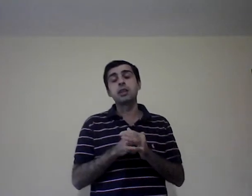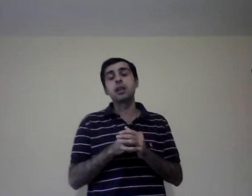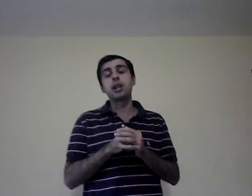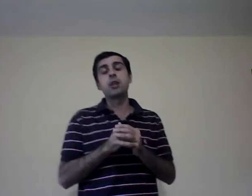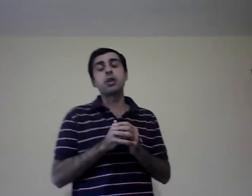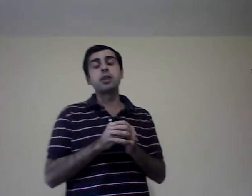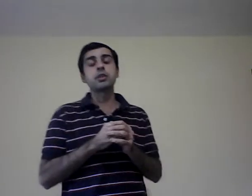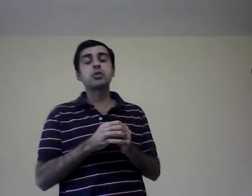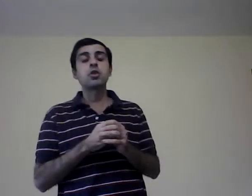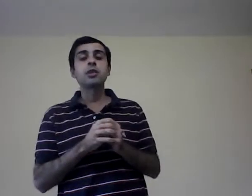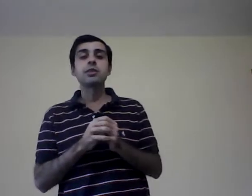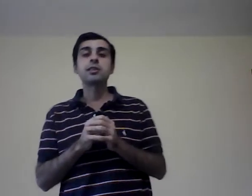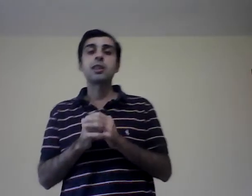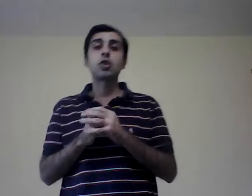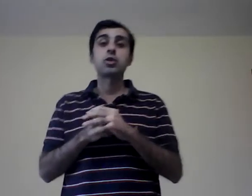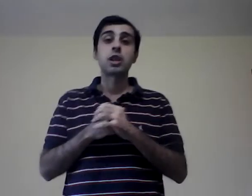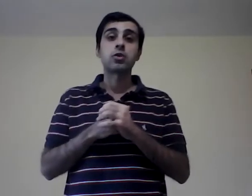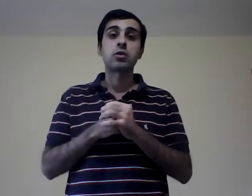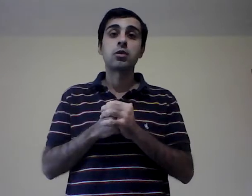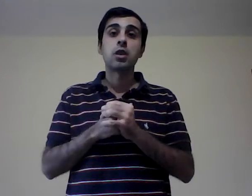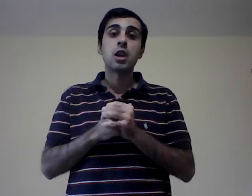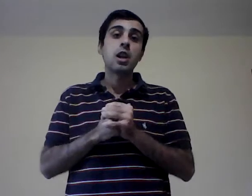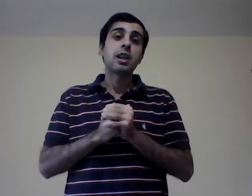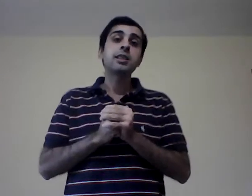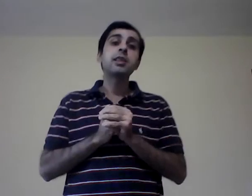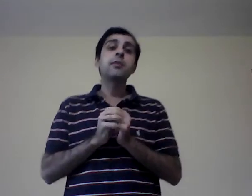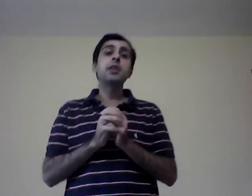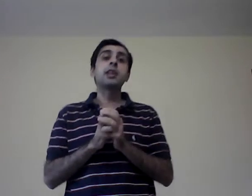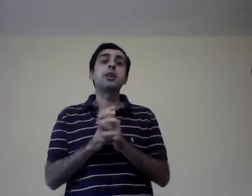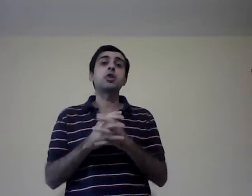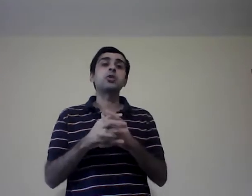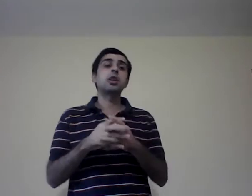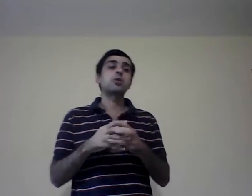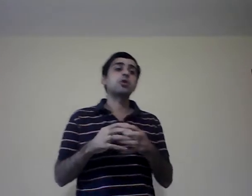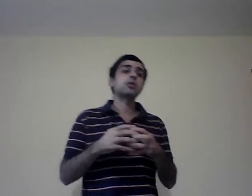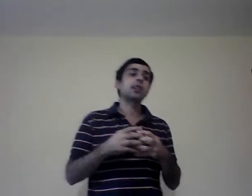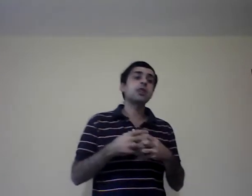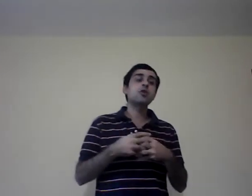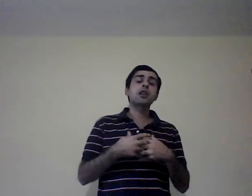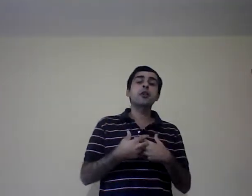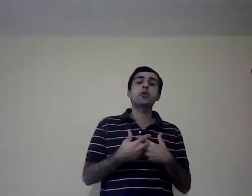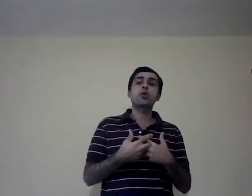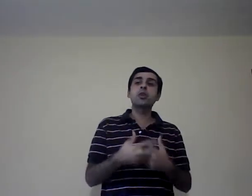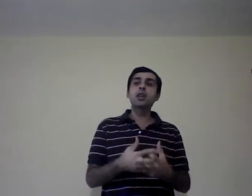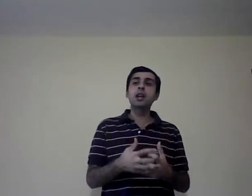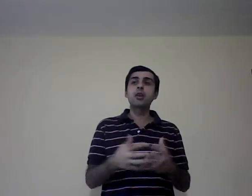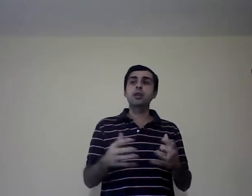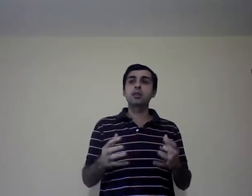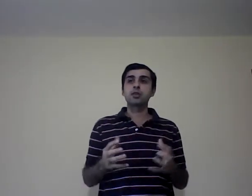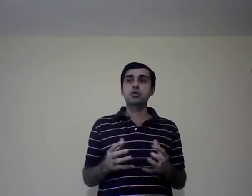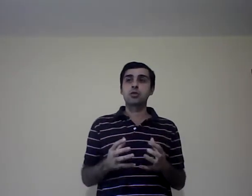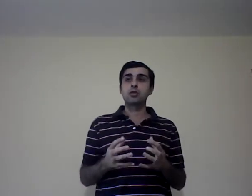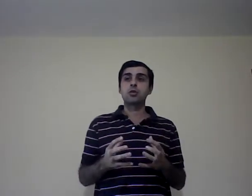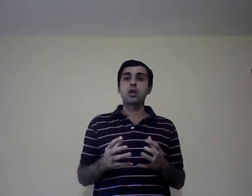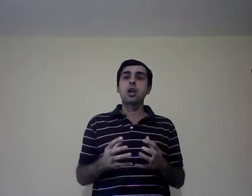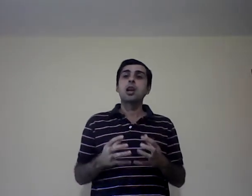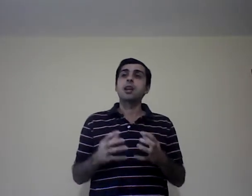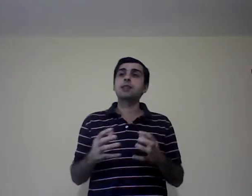las organizaciones es el contexto. ¿Qué significa el contexto? Es aquello que rodea a la organización. Es